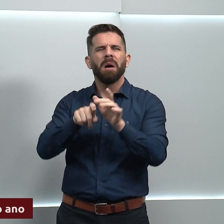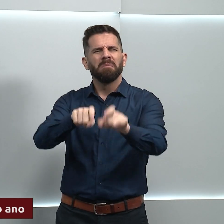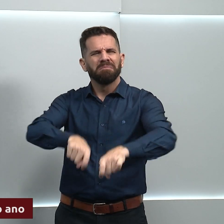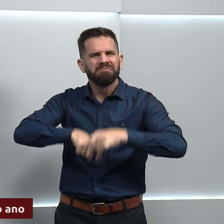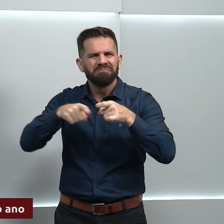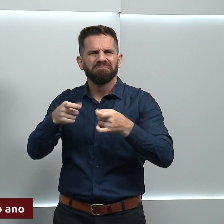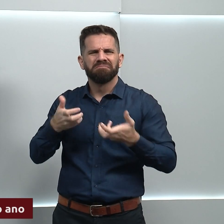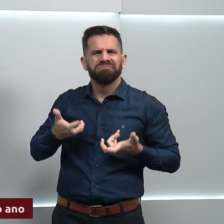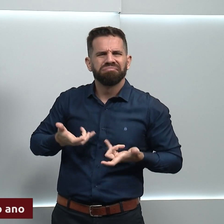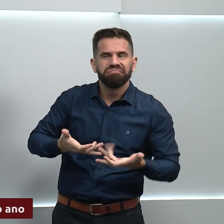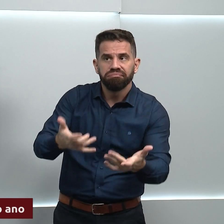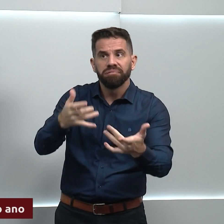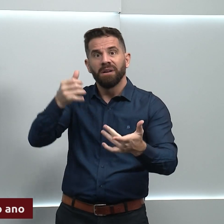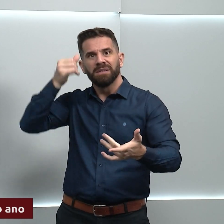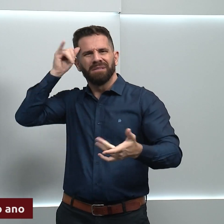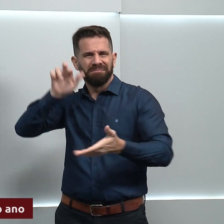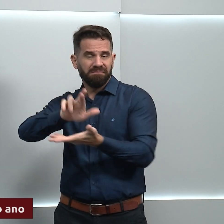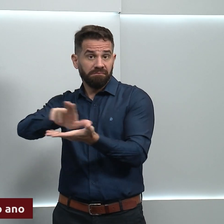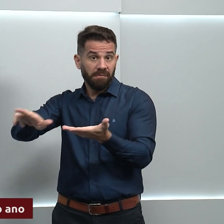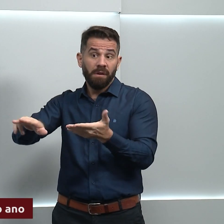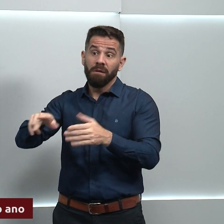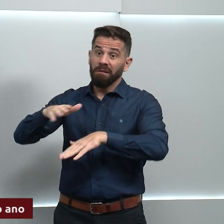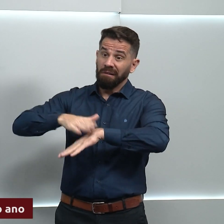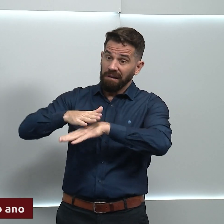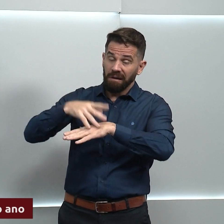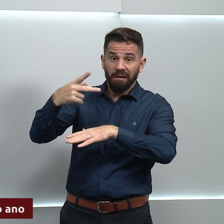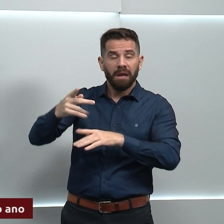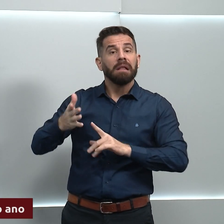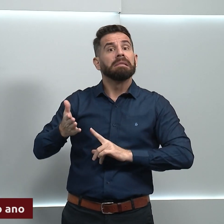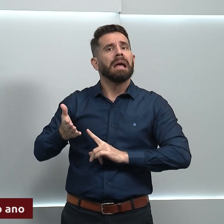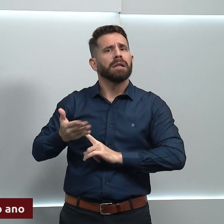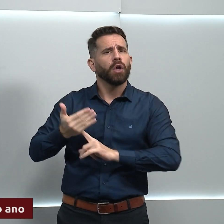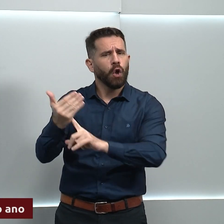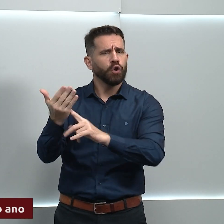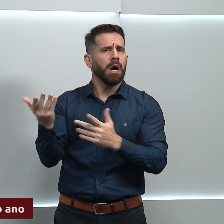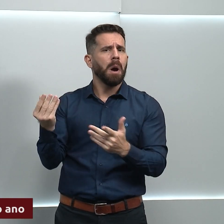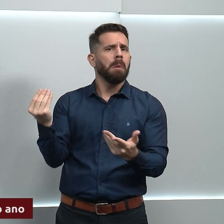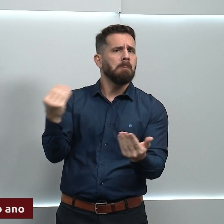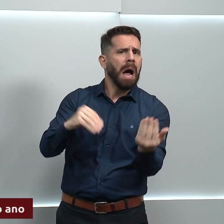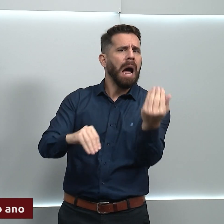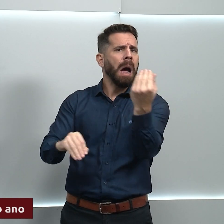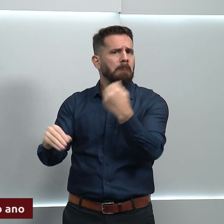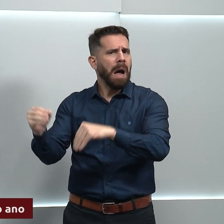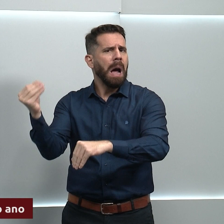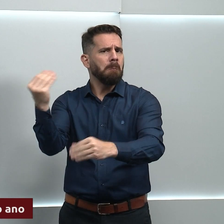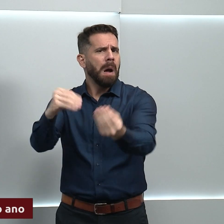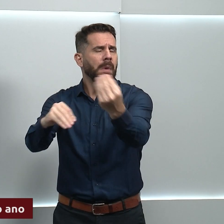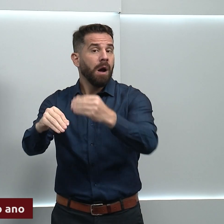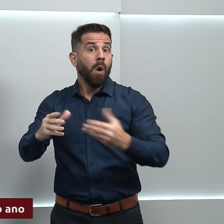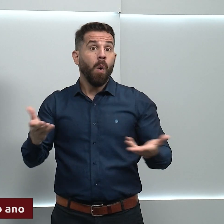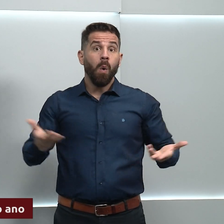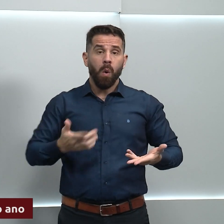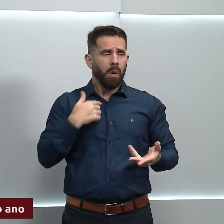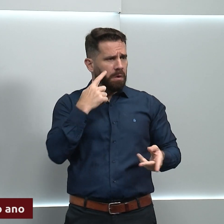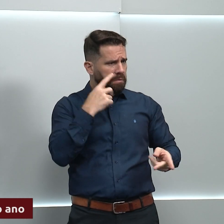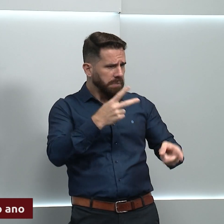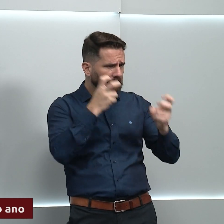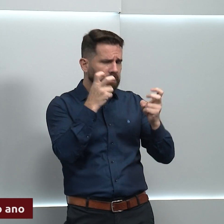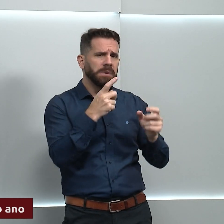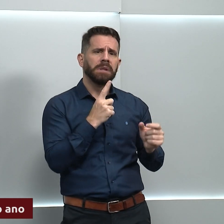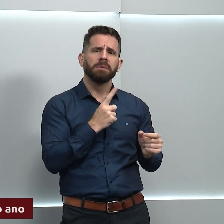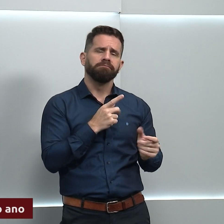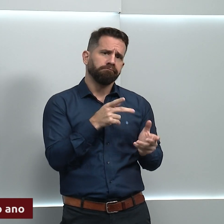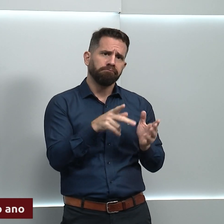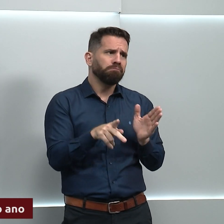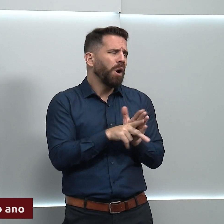tecnologia tem chegado ao campo. Muitas das vezes nós temos percebido, também na cidade, hoje nós temos celulares, temos